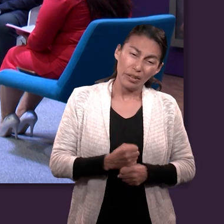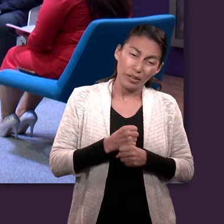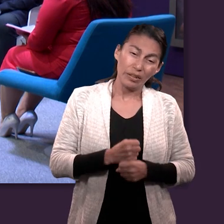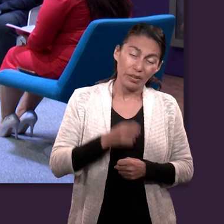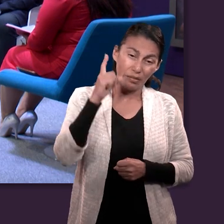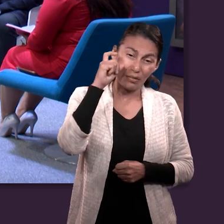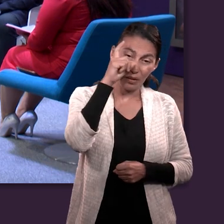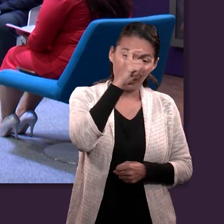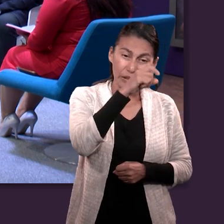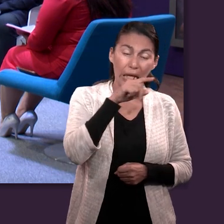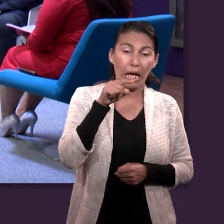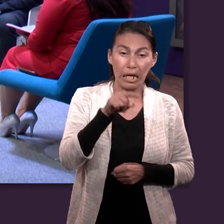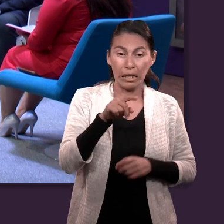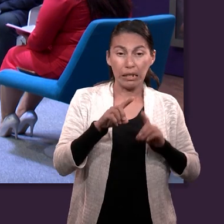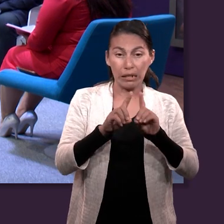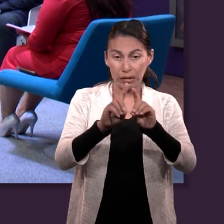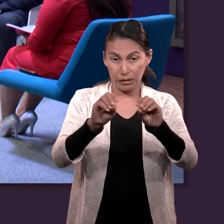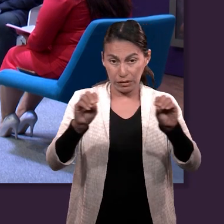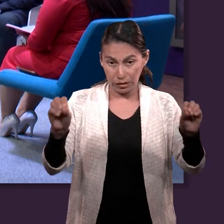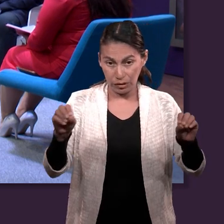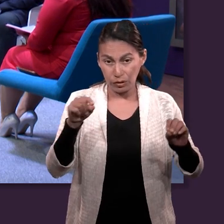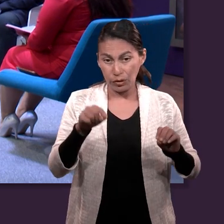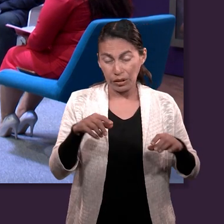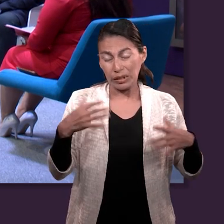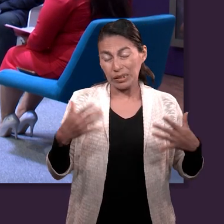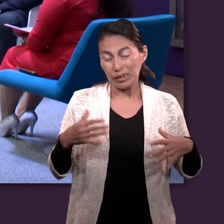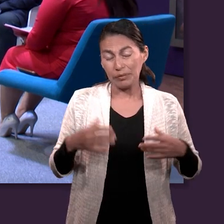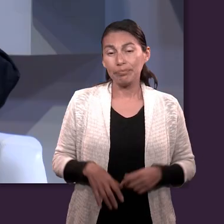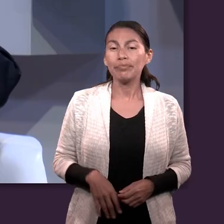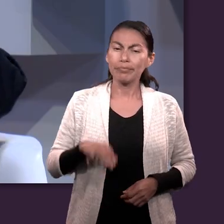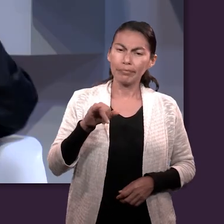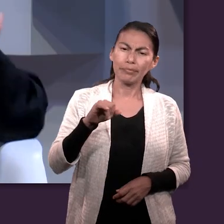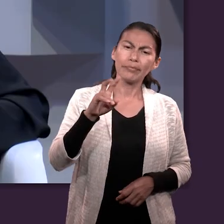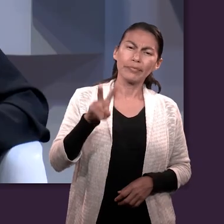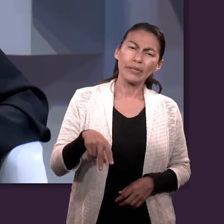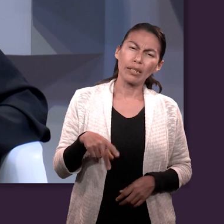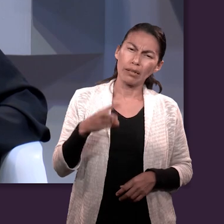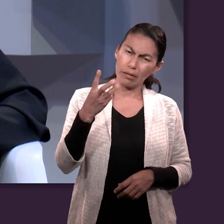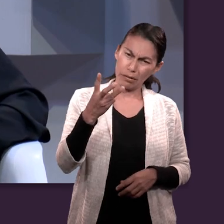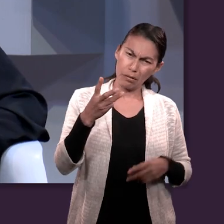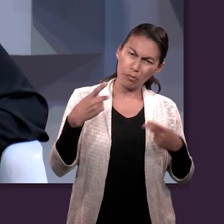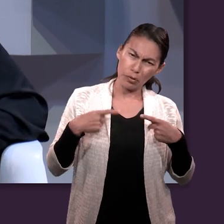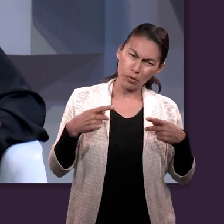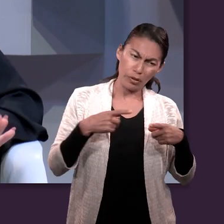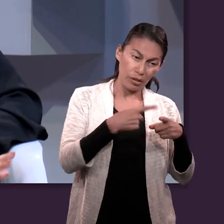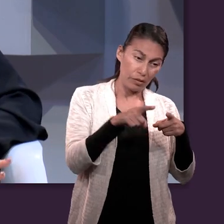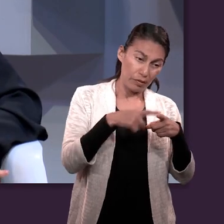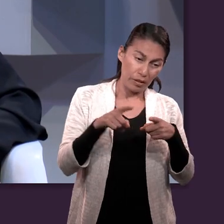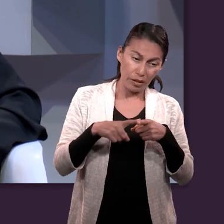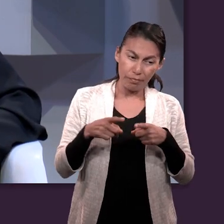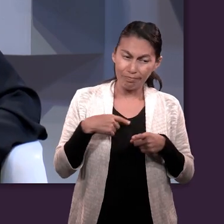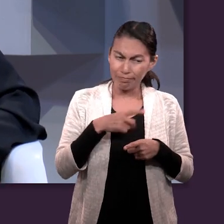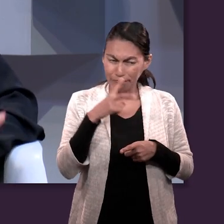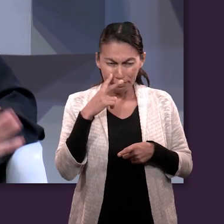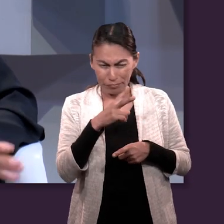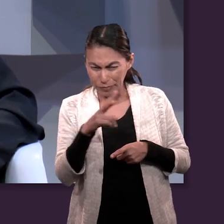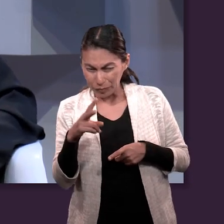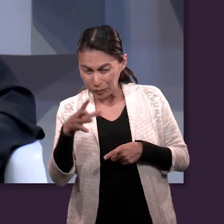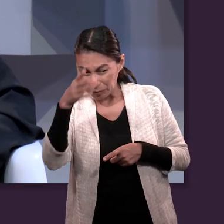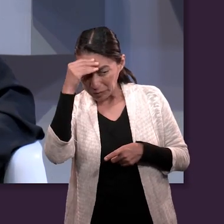del desierto. Así es. Bueno, son tres personajes con los que a lo mejor nosotros nos sentimos en algún punto identificados y vamos a ver qué nos